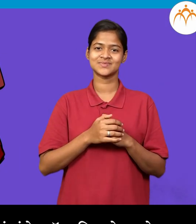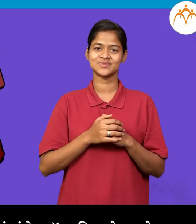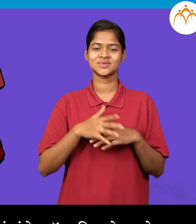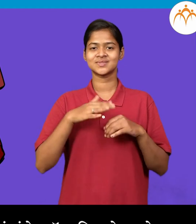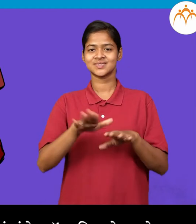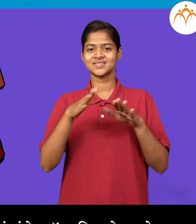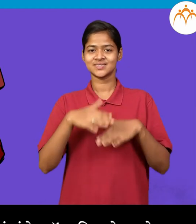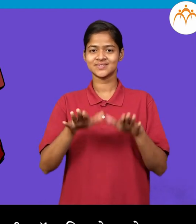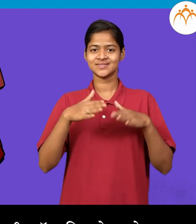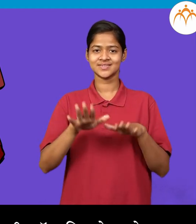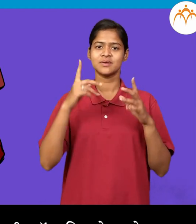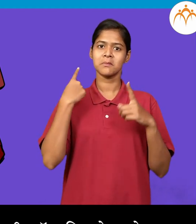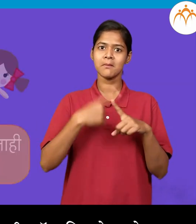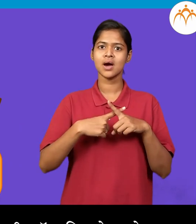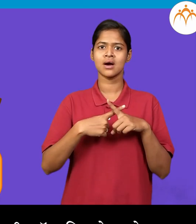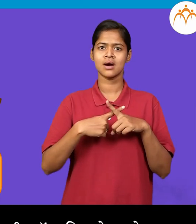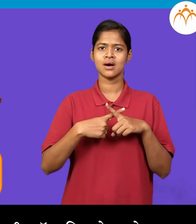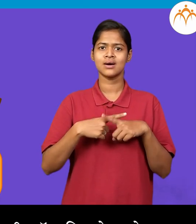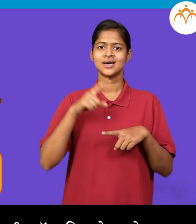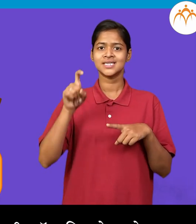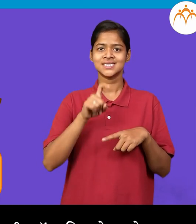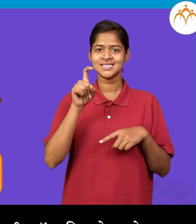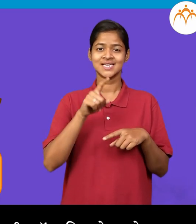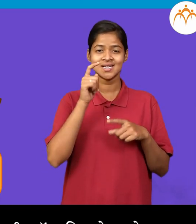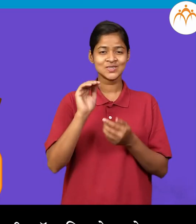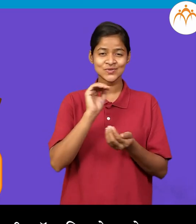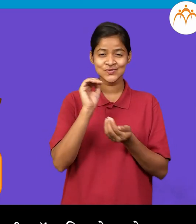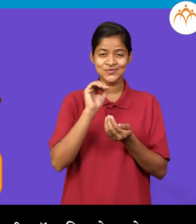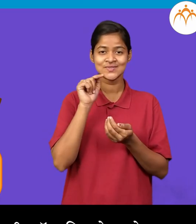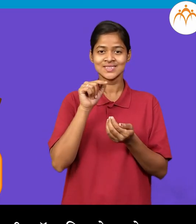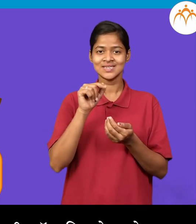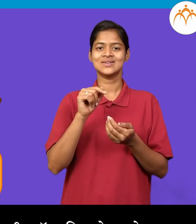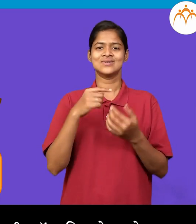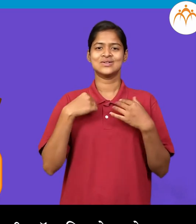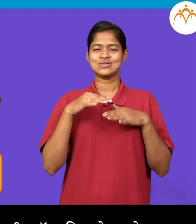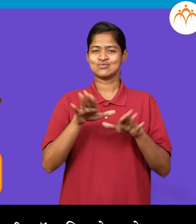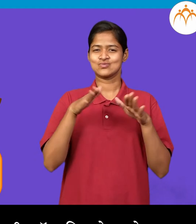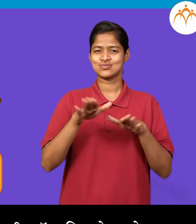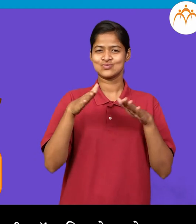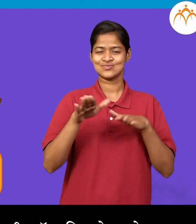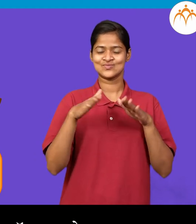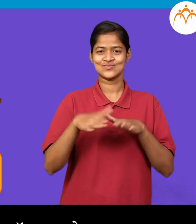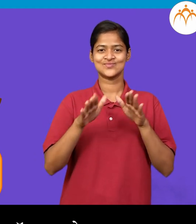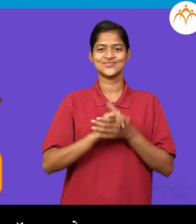इशा चा आयनी इशा चा बाहुलियां नहीं फ्रॉक शिवलिया है इशा